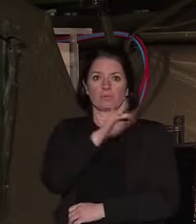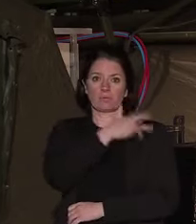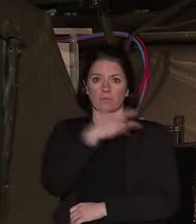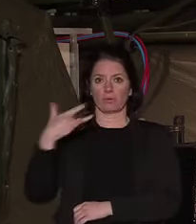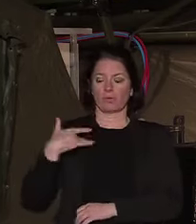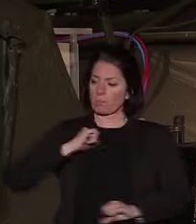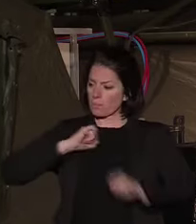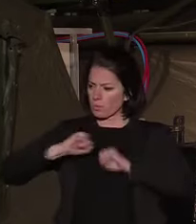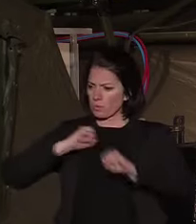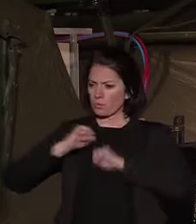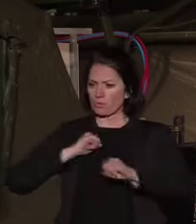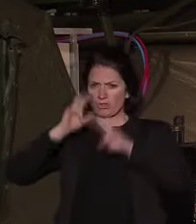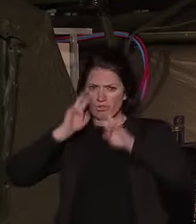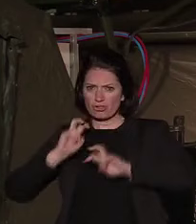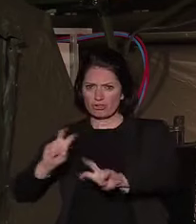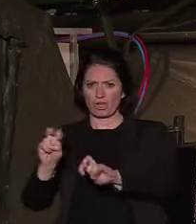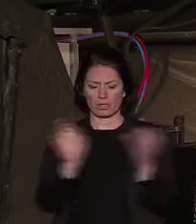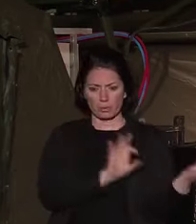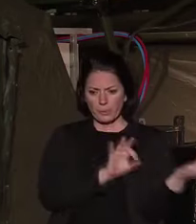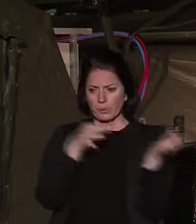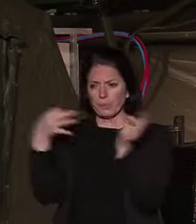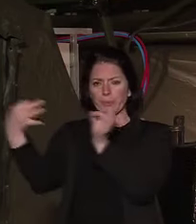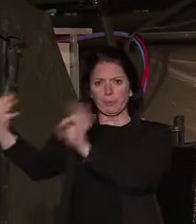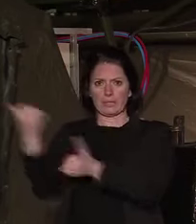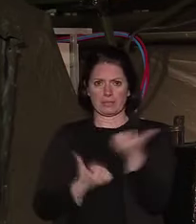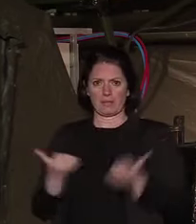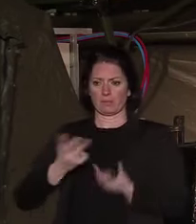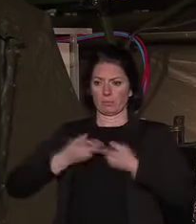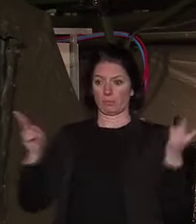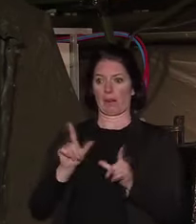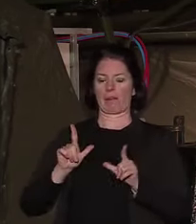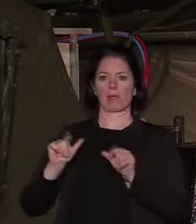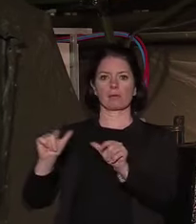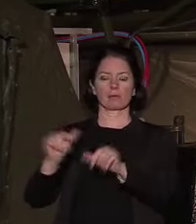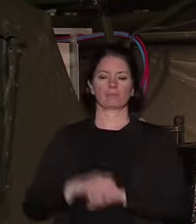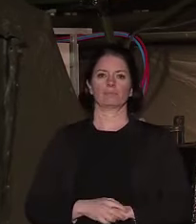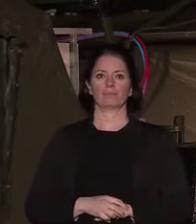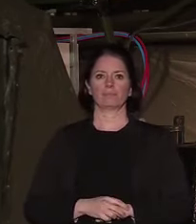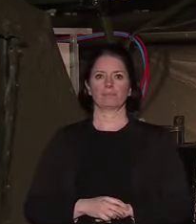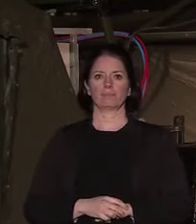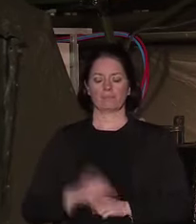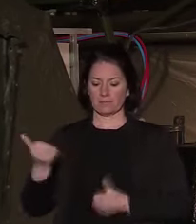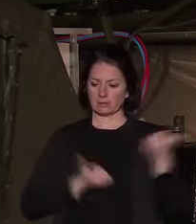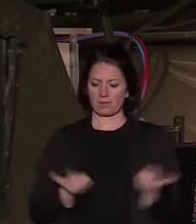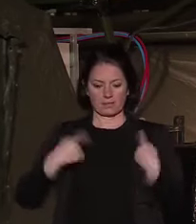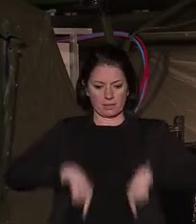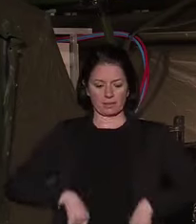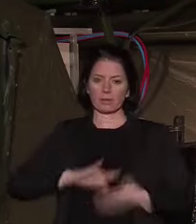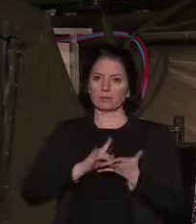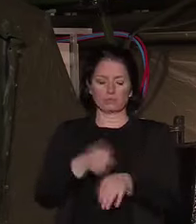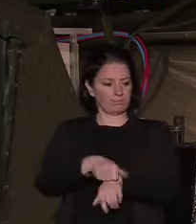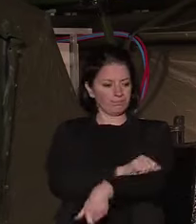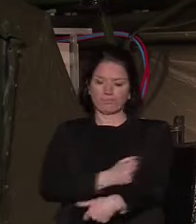sont mobilisés pour assurer la continuité des services publics. Tous les services de l'Etat sont mobilisés. Nos